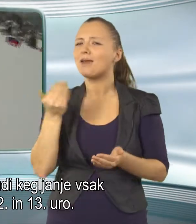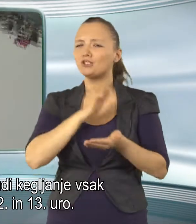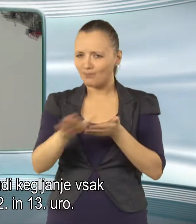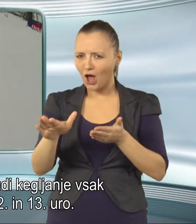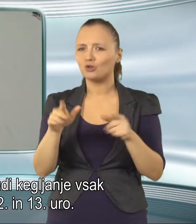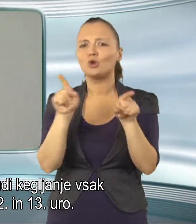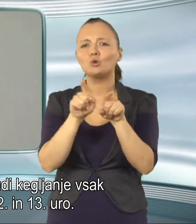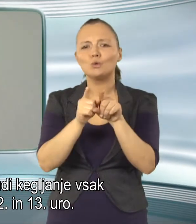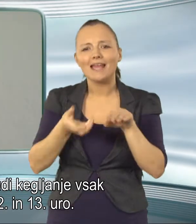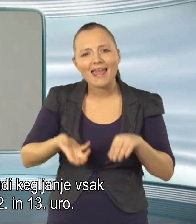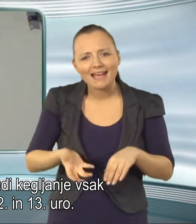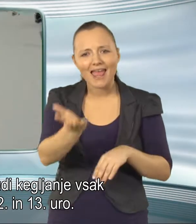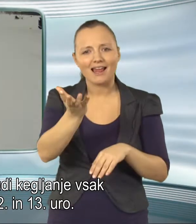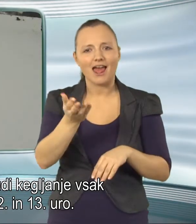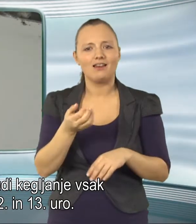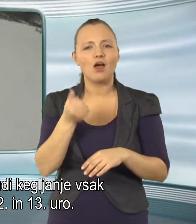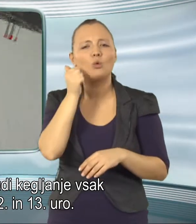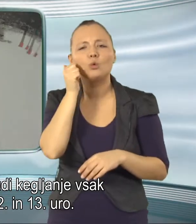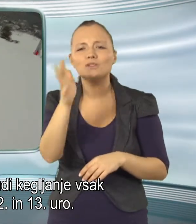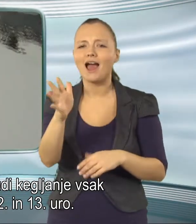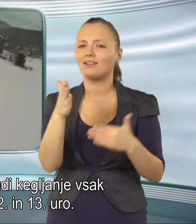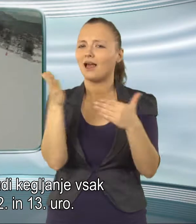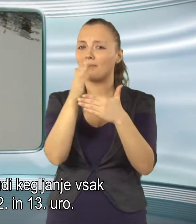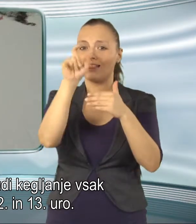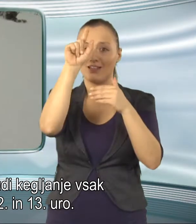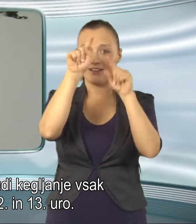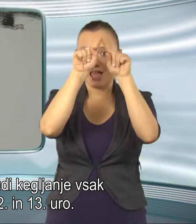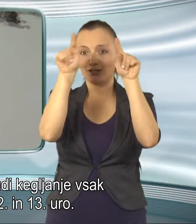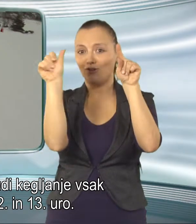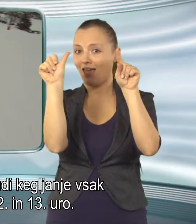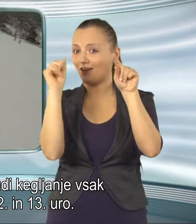Brezplačno je tudi kegljanje vsak dan med 12. in 13. uro.